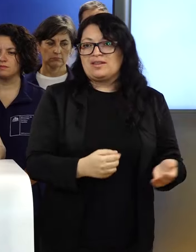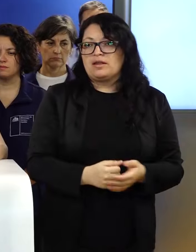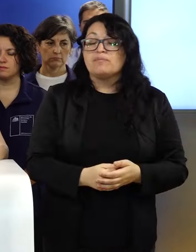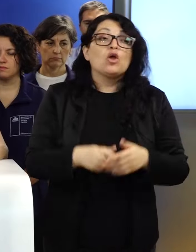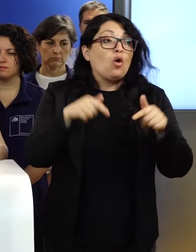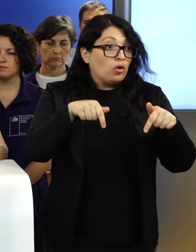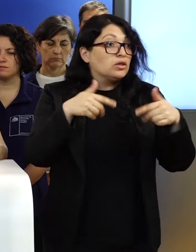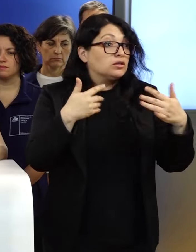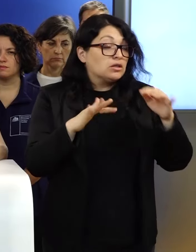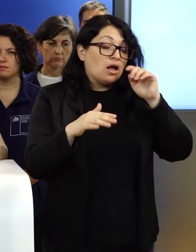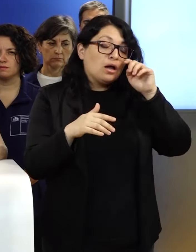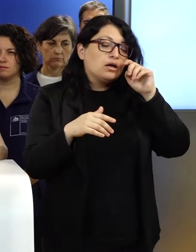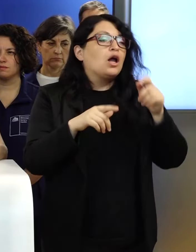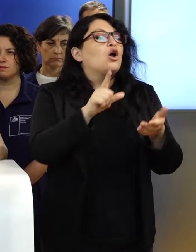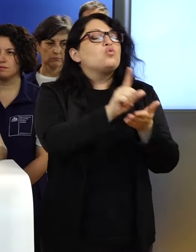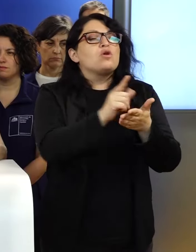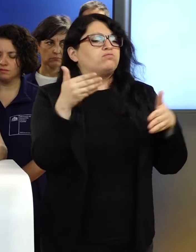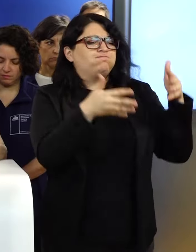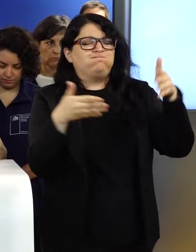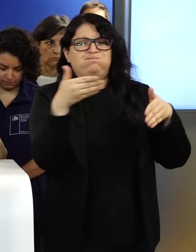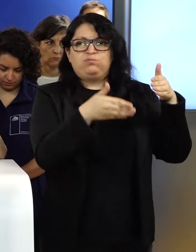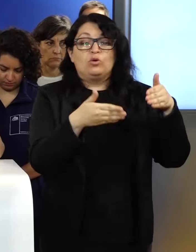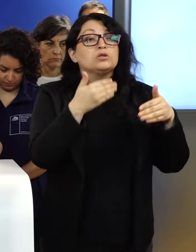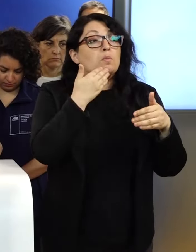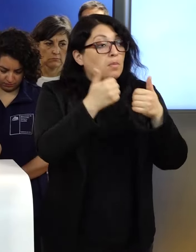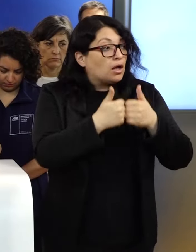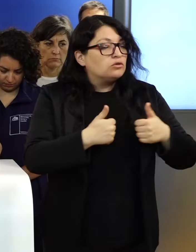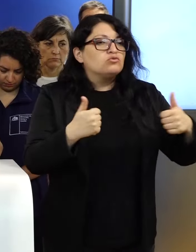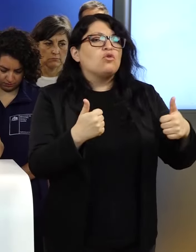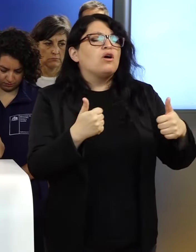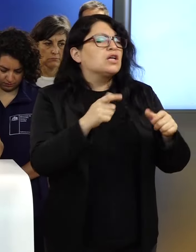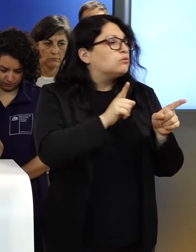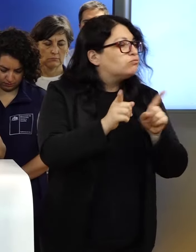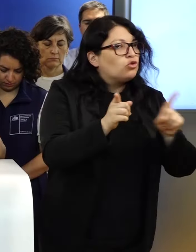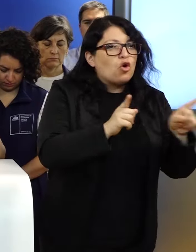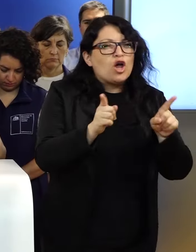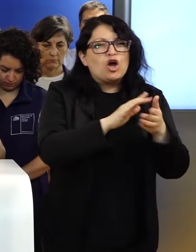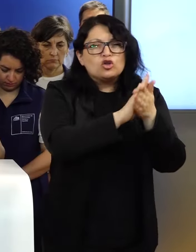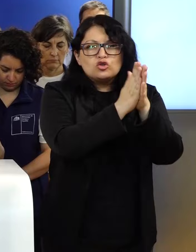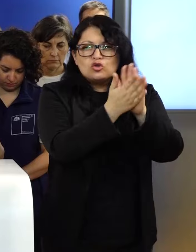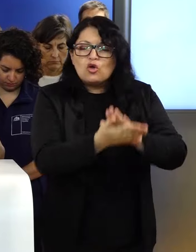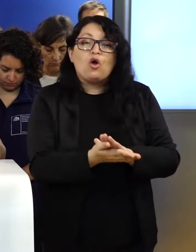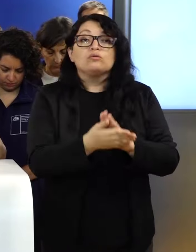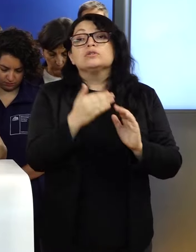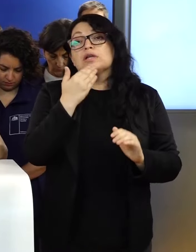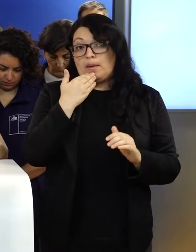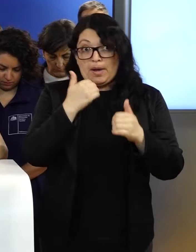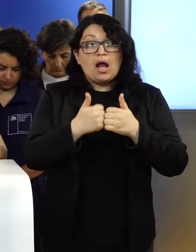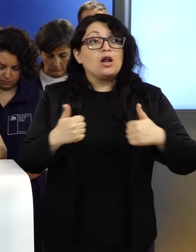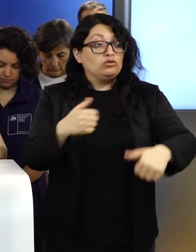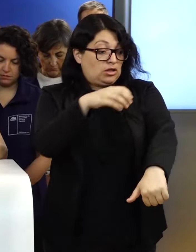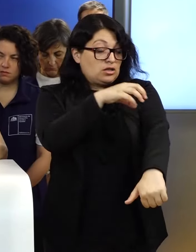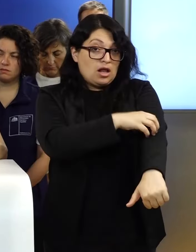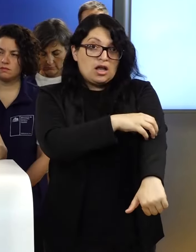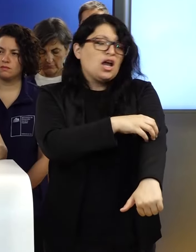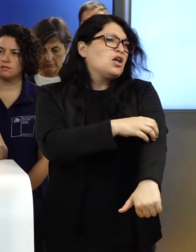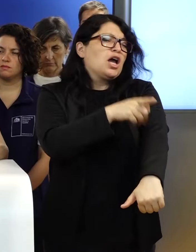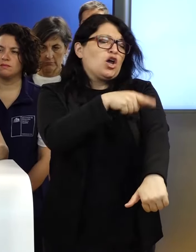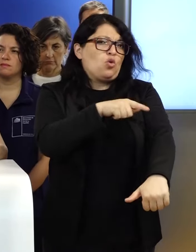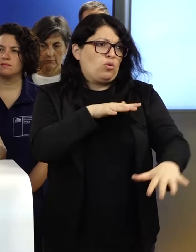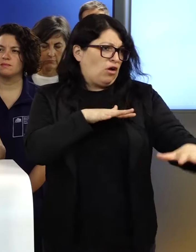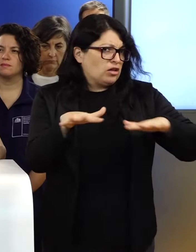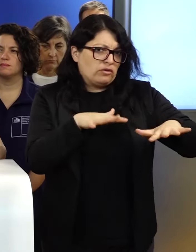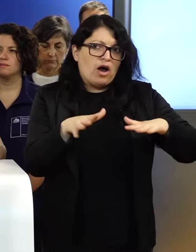muy importante en la zona, hubo presencia de autoridades coordinando las labores, además de todas las autoridades regionales que han estado muy